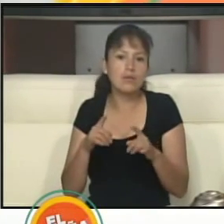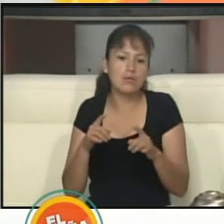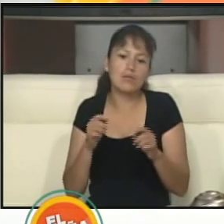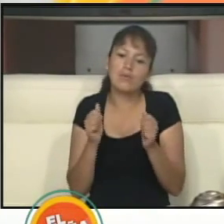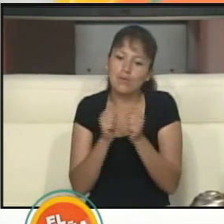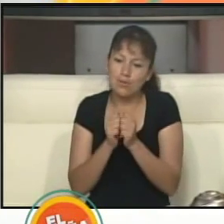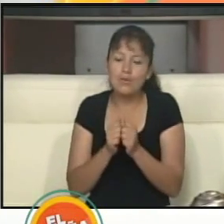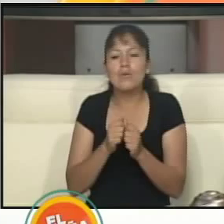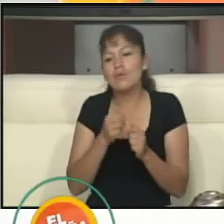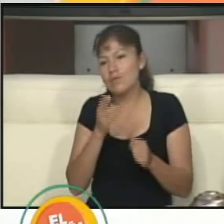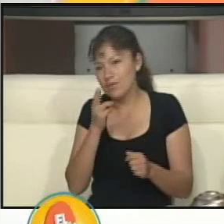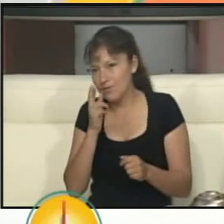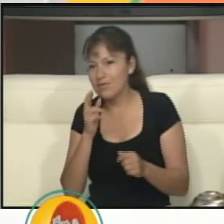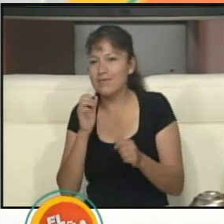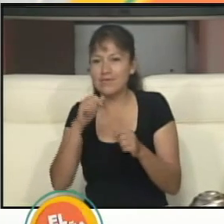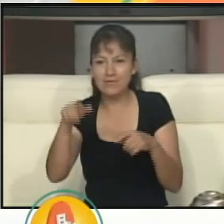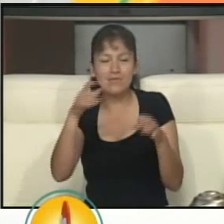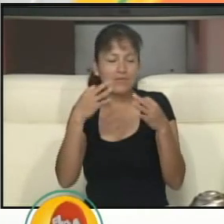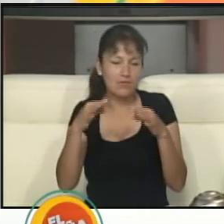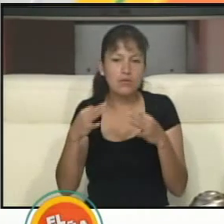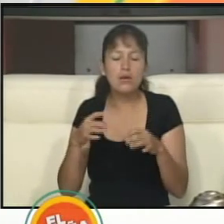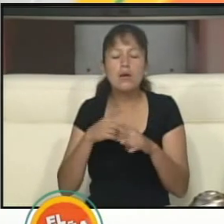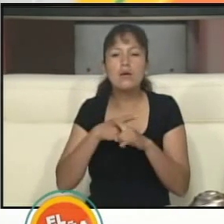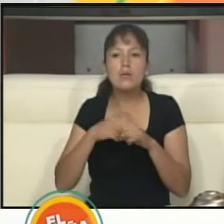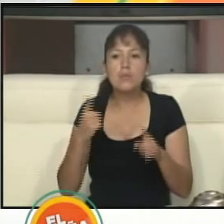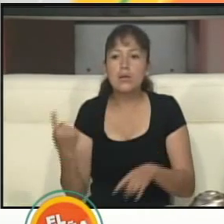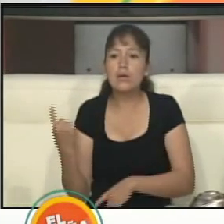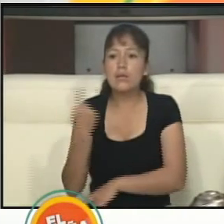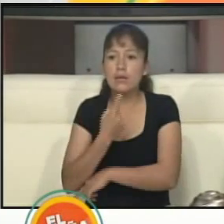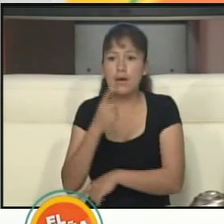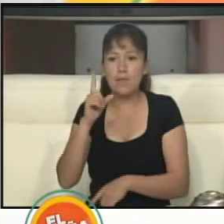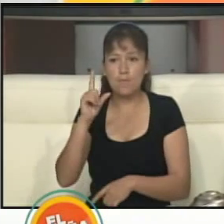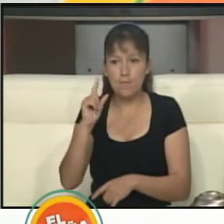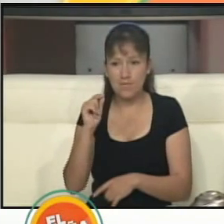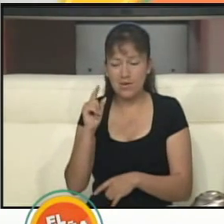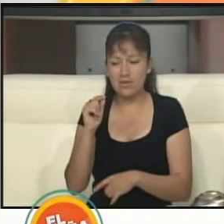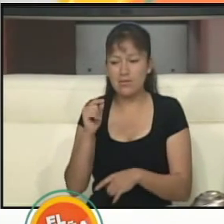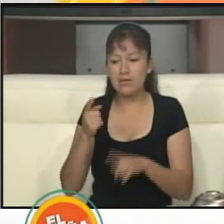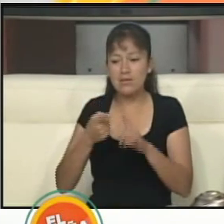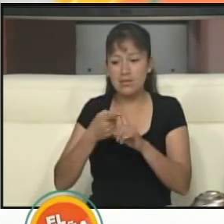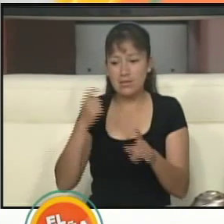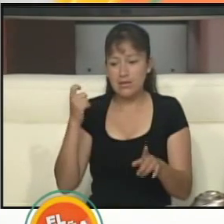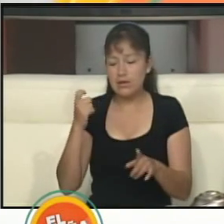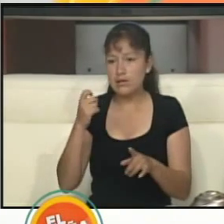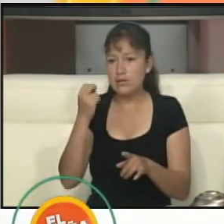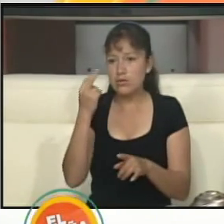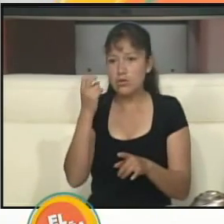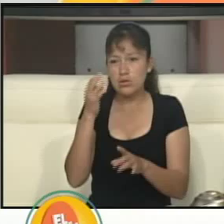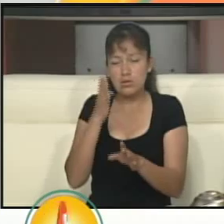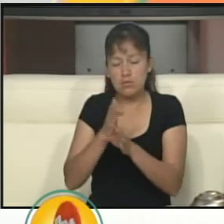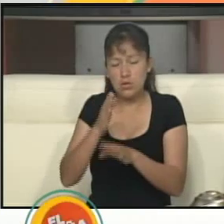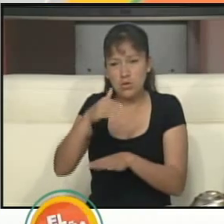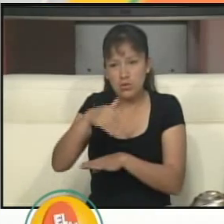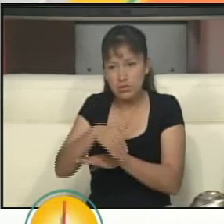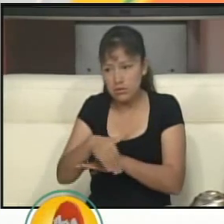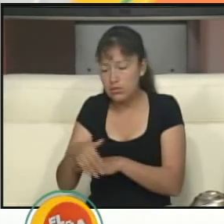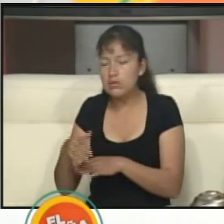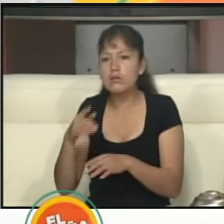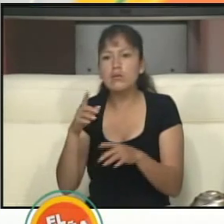Con gaseosa, sin alcohol. Sin alcohol. Y a partir del día 20, que es de las cero horas, está prohibido los espectáculos,